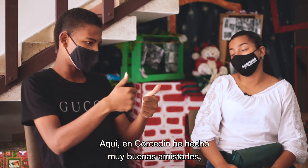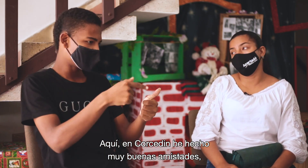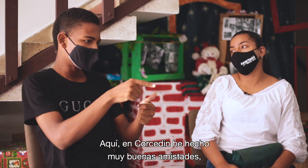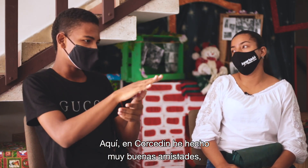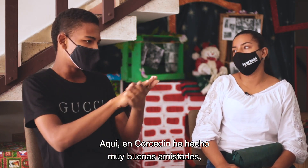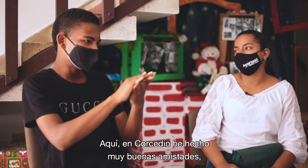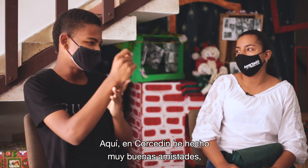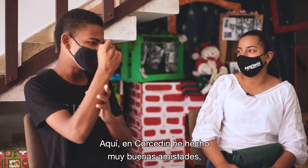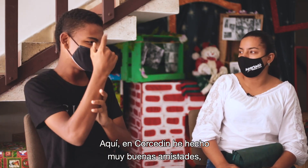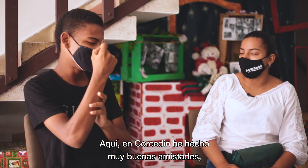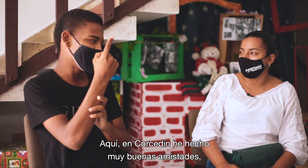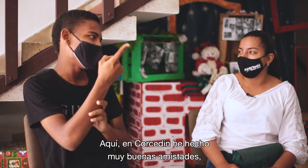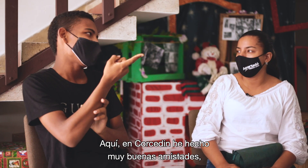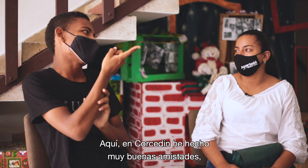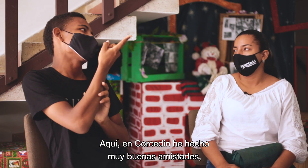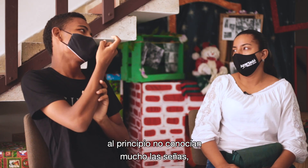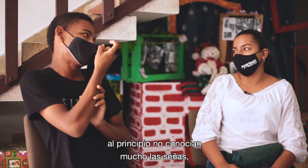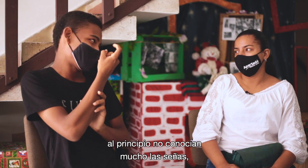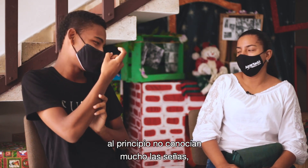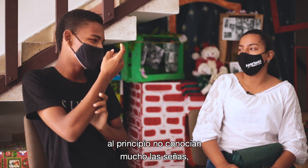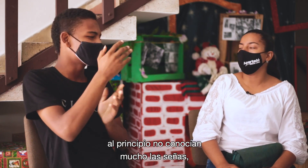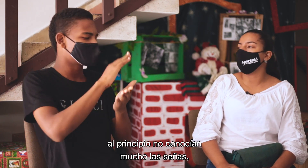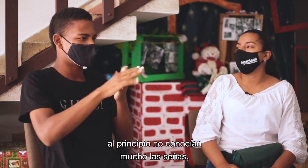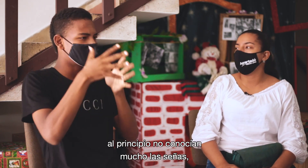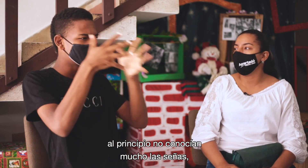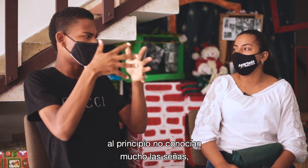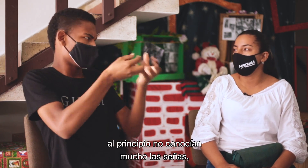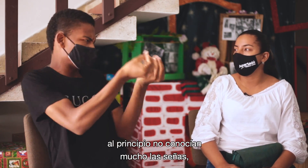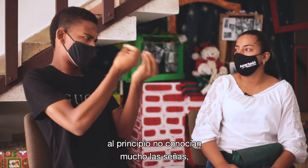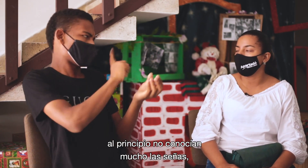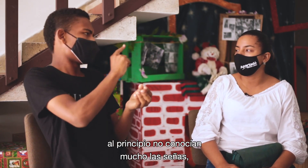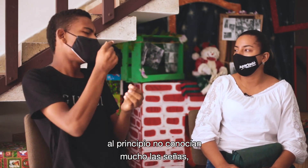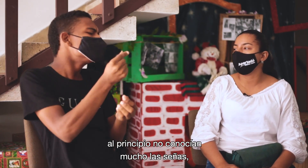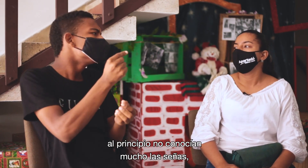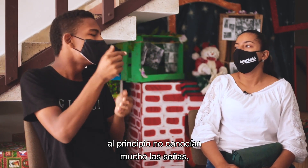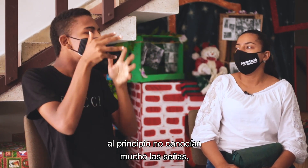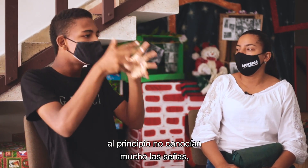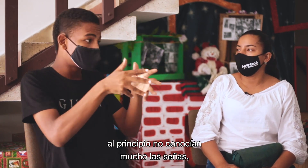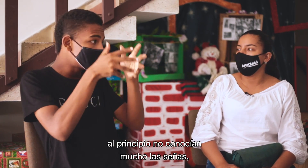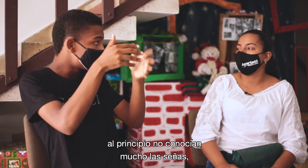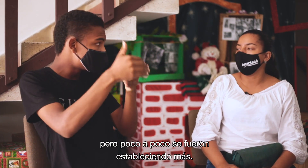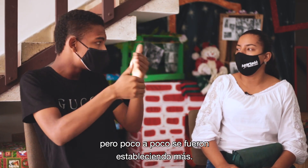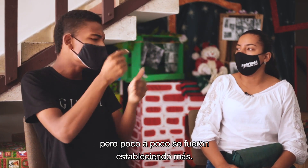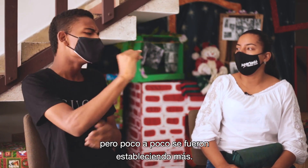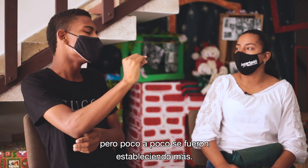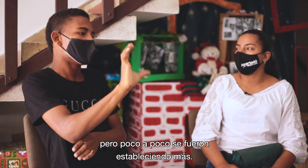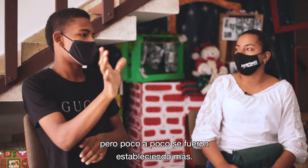muy buenas amistades. Al principio no conocían mucho las señas, pero poco a poco se